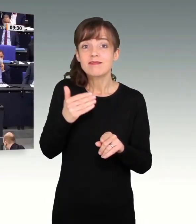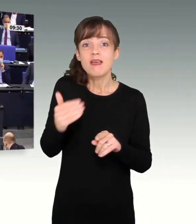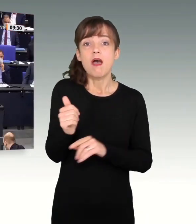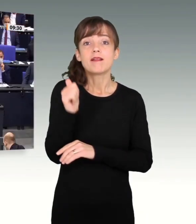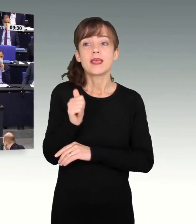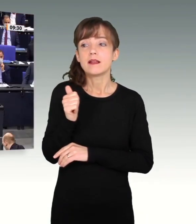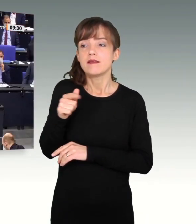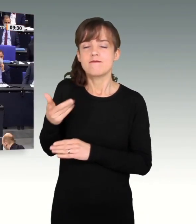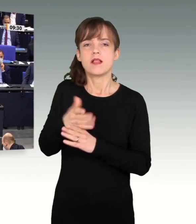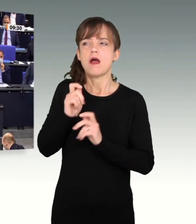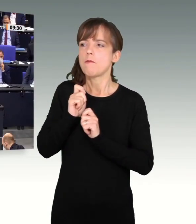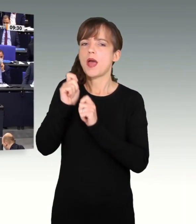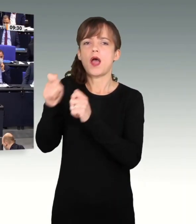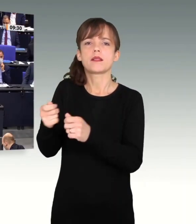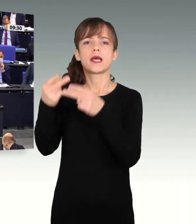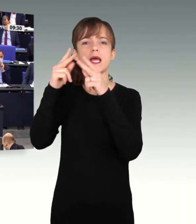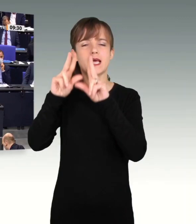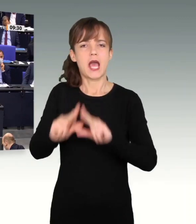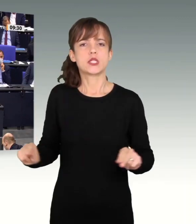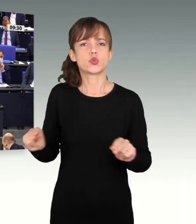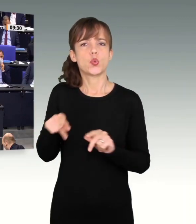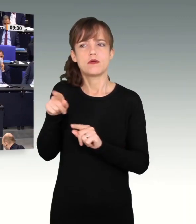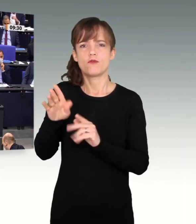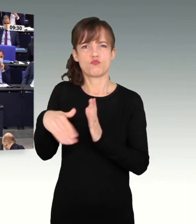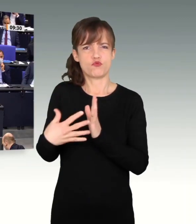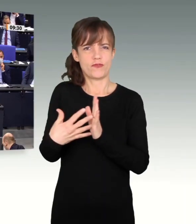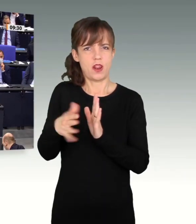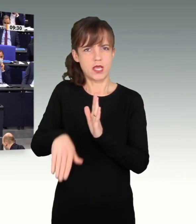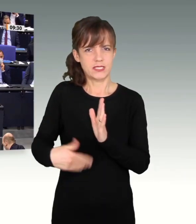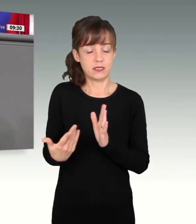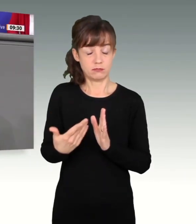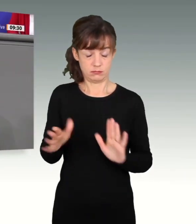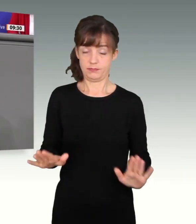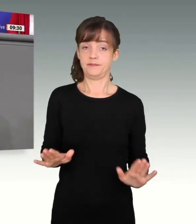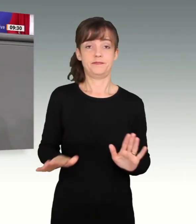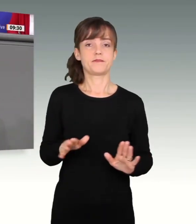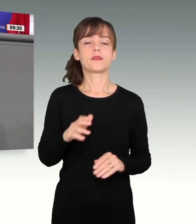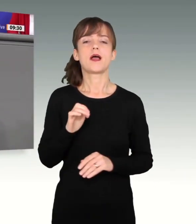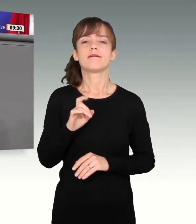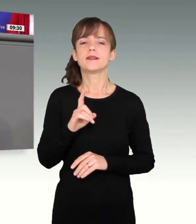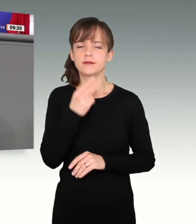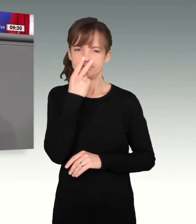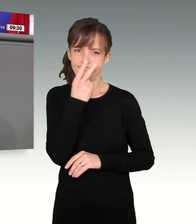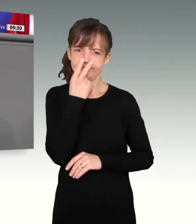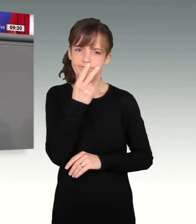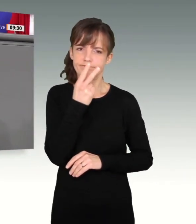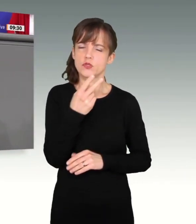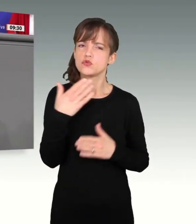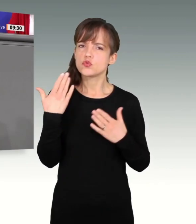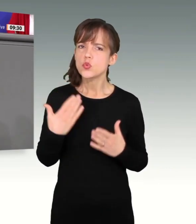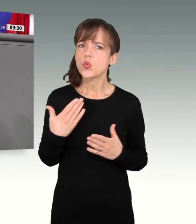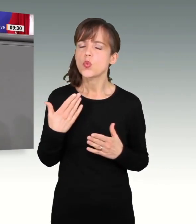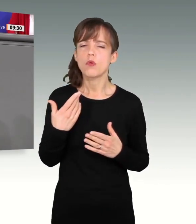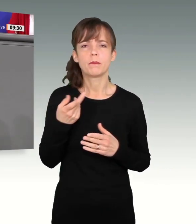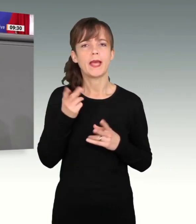prüfen lassen. Das könnte man sich nicht ausdenken. Die AfD sieht natürlich ebenfalls und immer noch dieses Vorgehen als